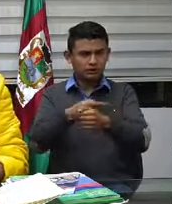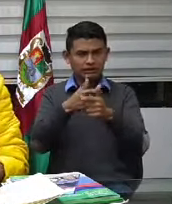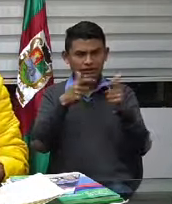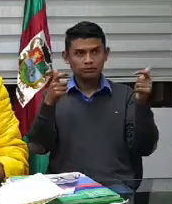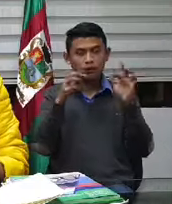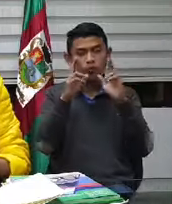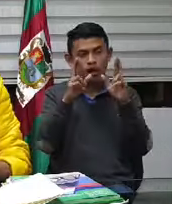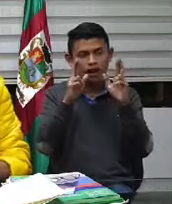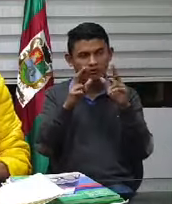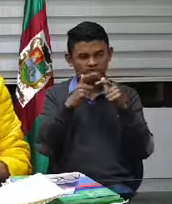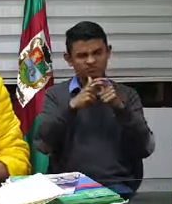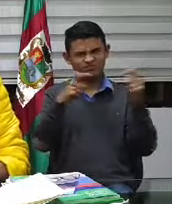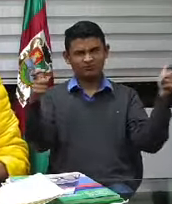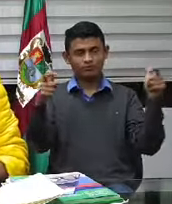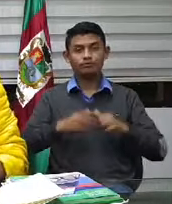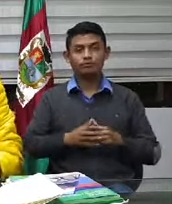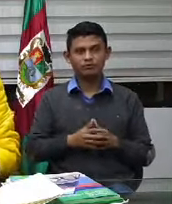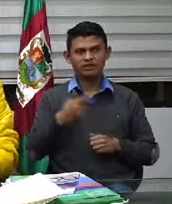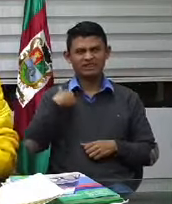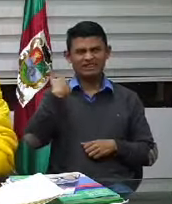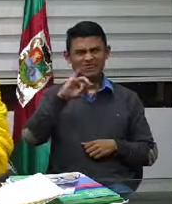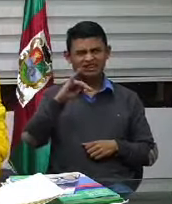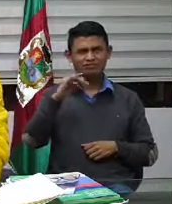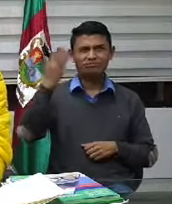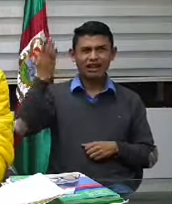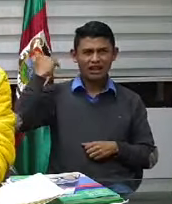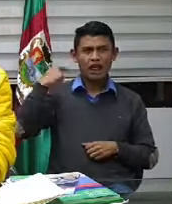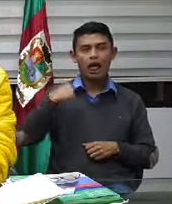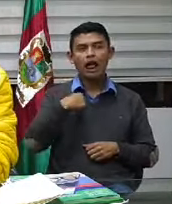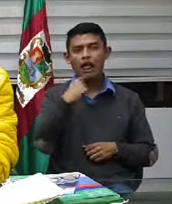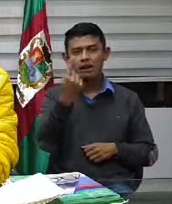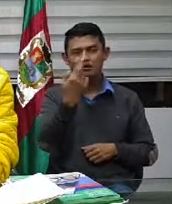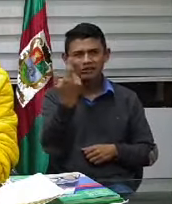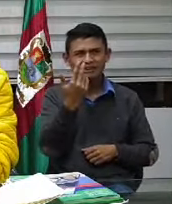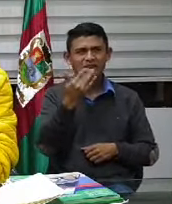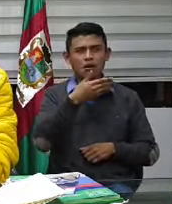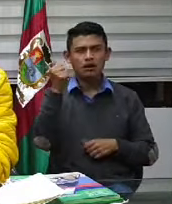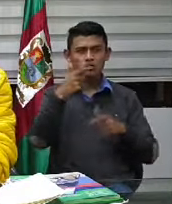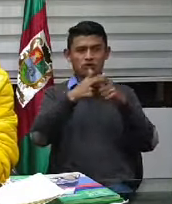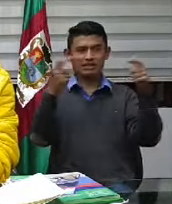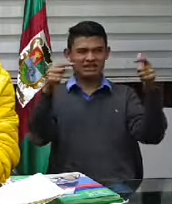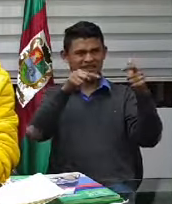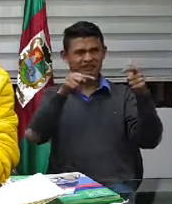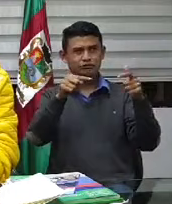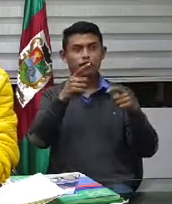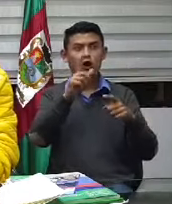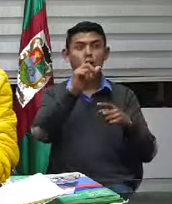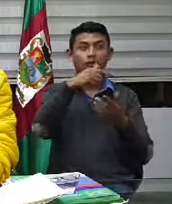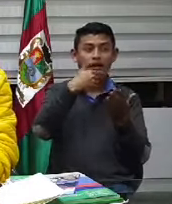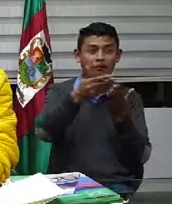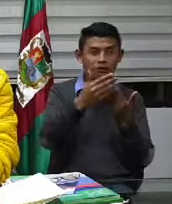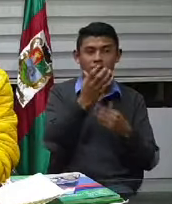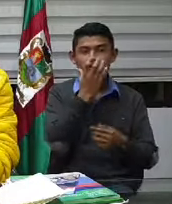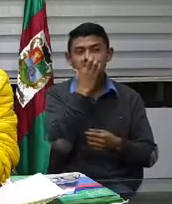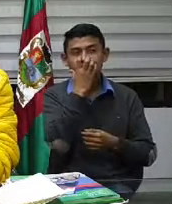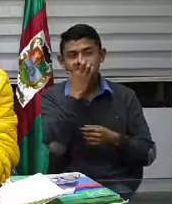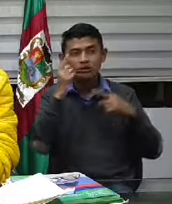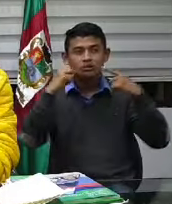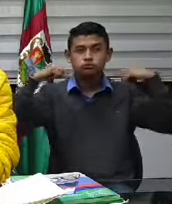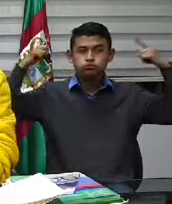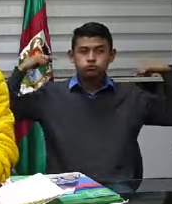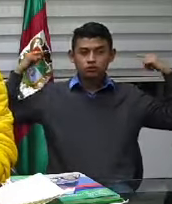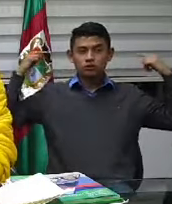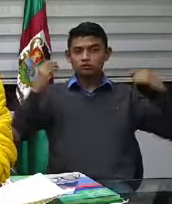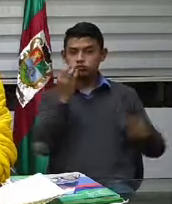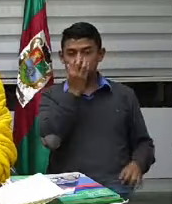las pruebas yo lo he dicho así como hemos ido a la mano comprando muchos ventiladores o sea esos aparatos que le ayudan a uno a respirar cuando